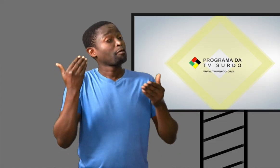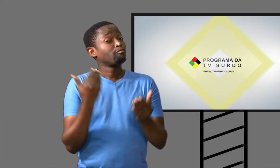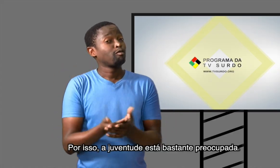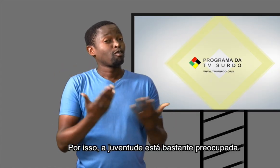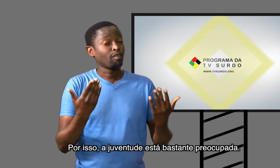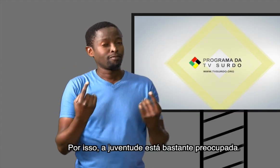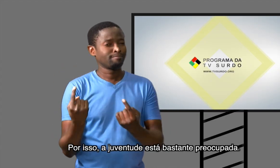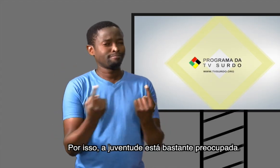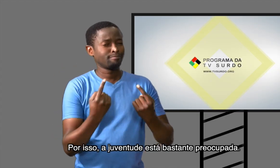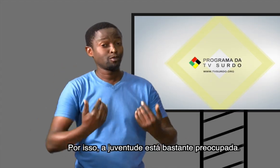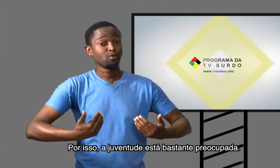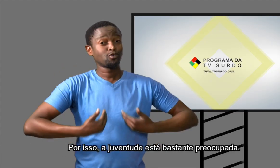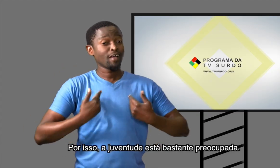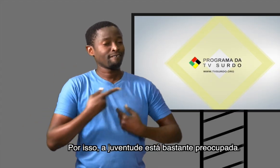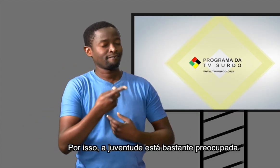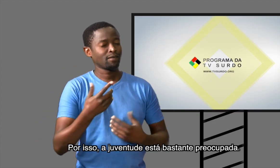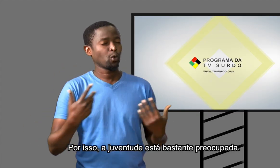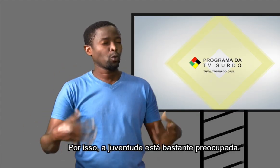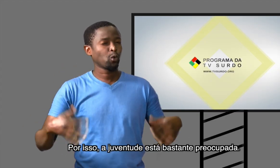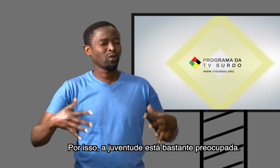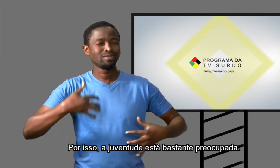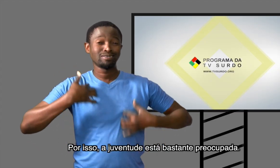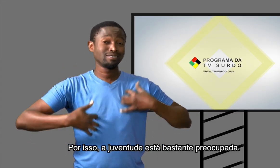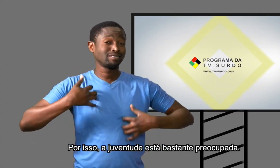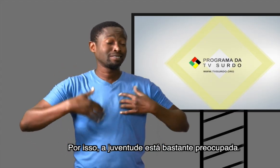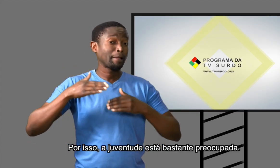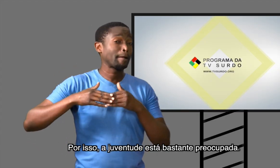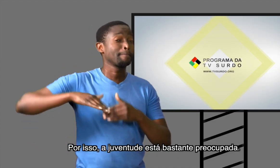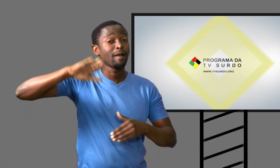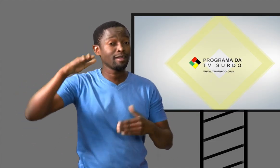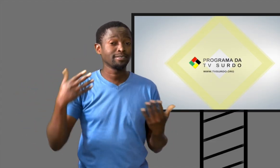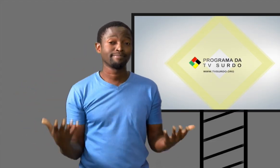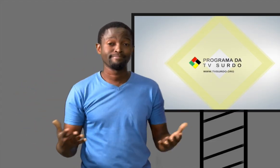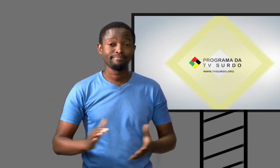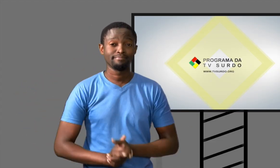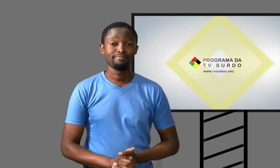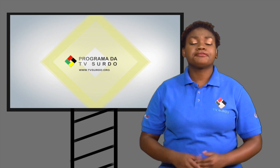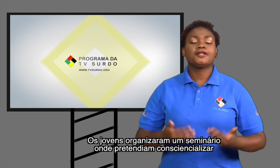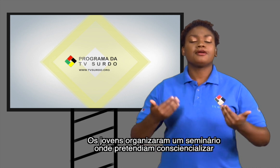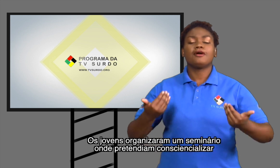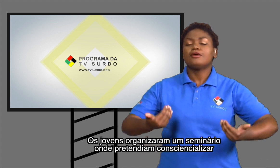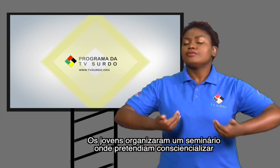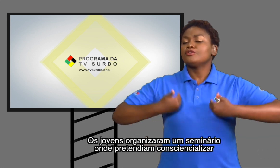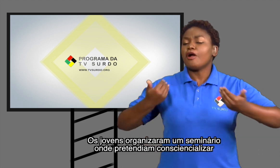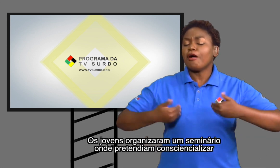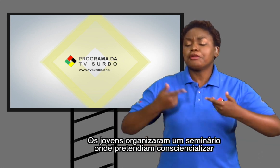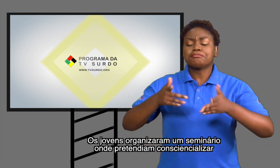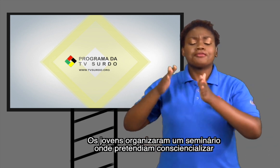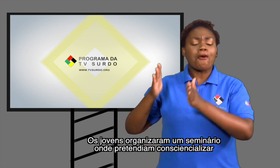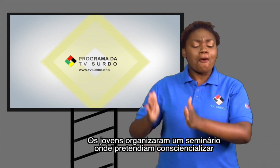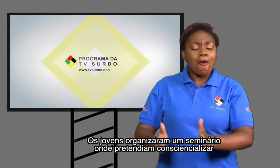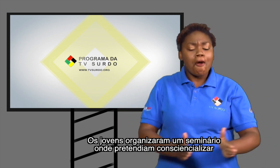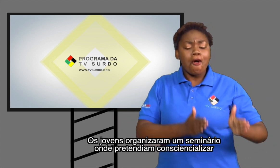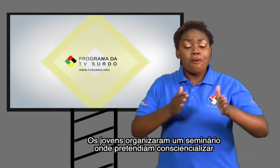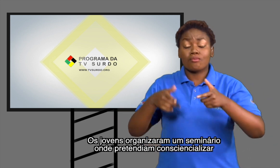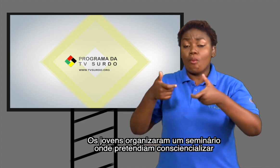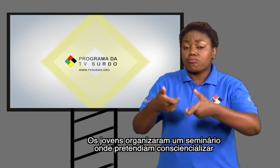Por isso, a juventude está bastante preocupada. Os jovens organizaram um seminário onde